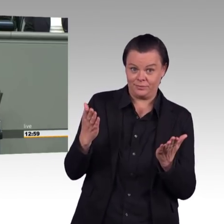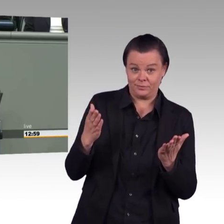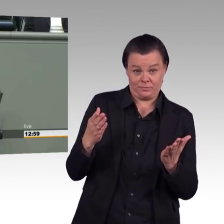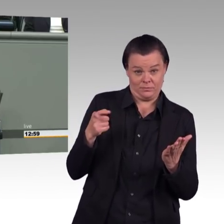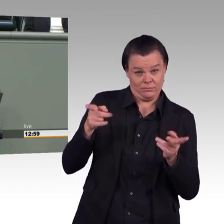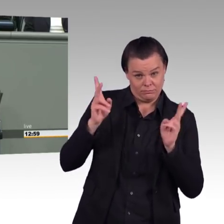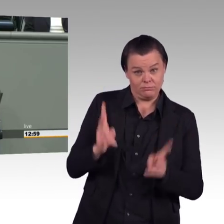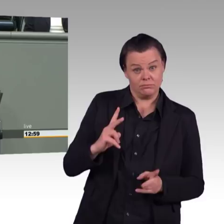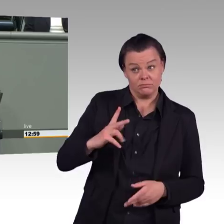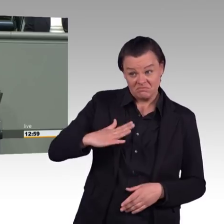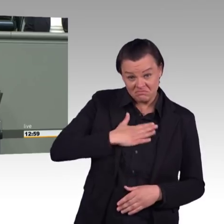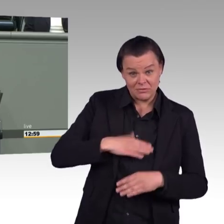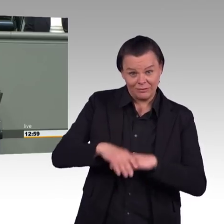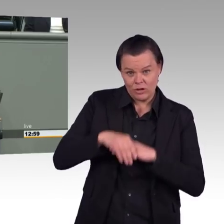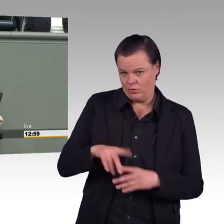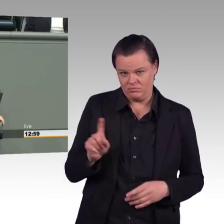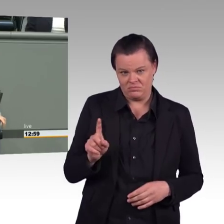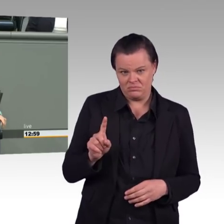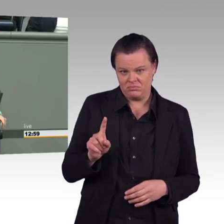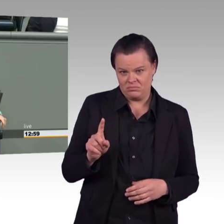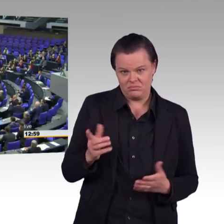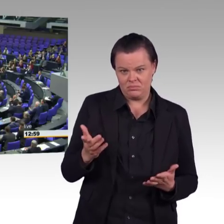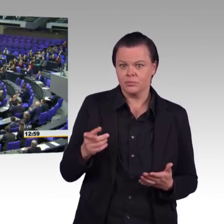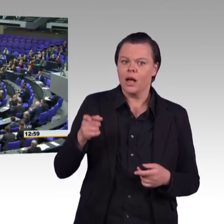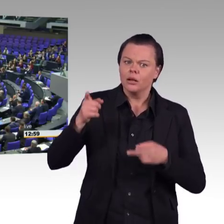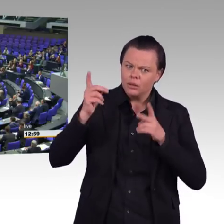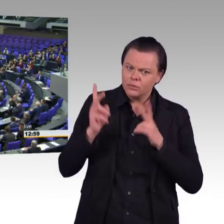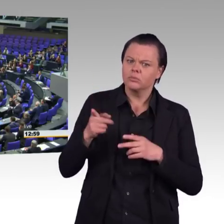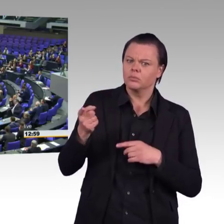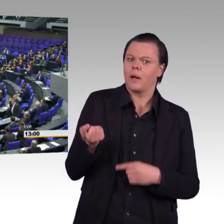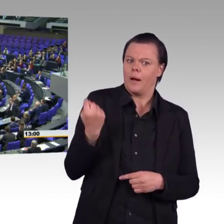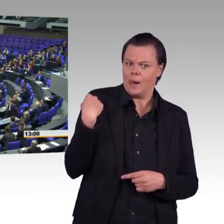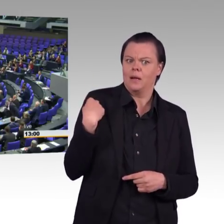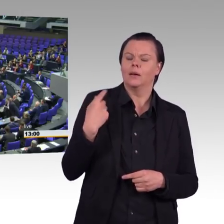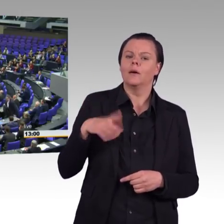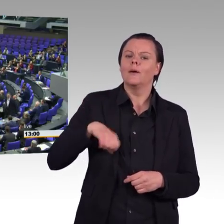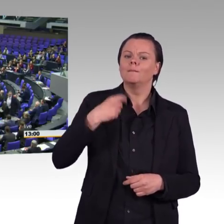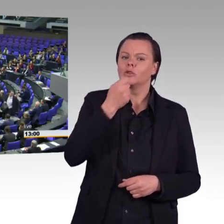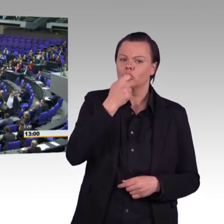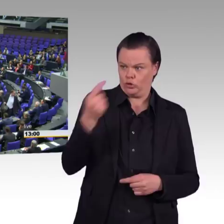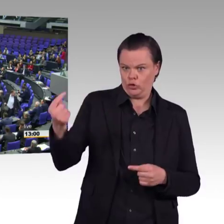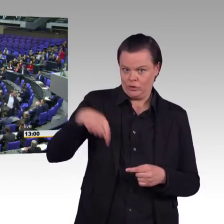Gesetzentwurf einbringen. Und ich weiß, dass Sie jetzt damit kommen werden, wir machen das Strukturförderungsgesetz.